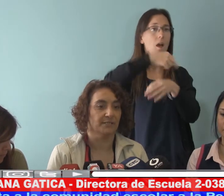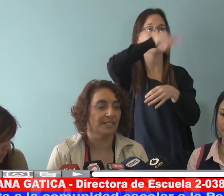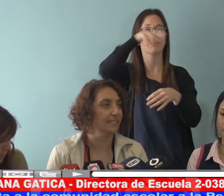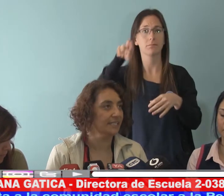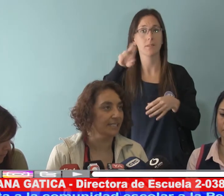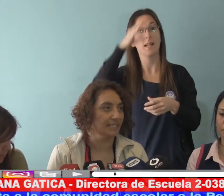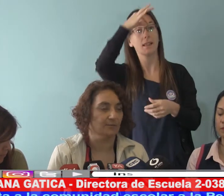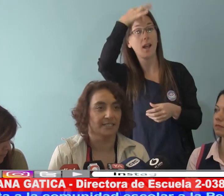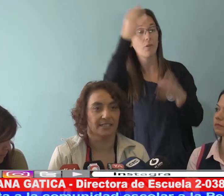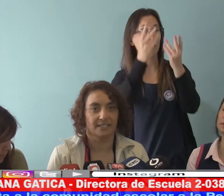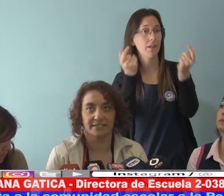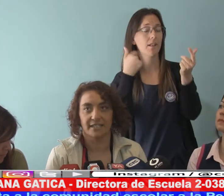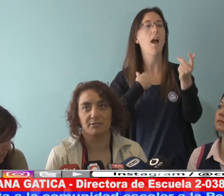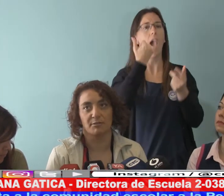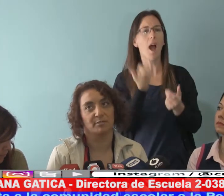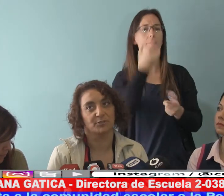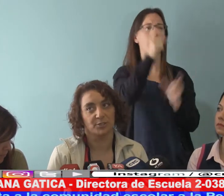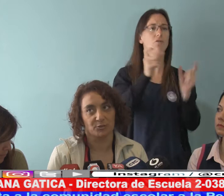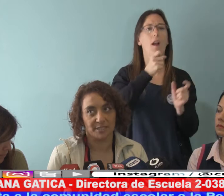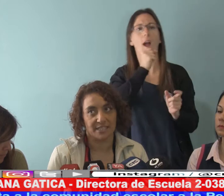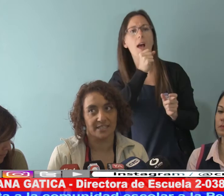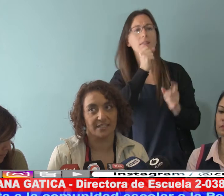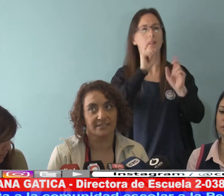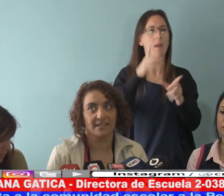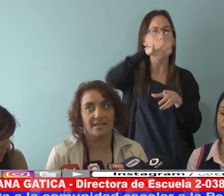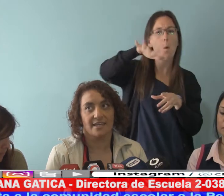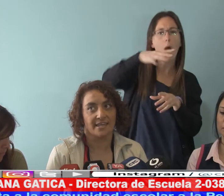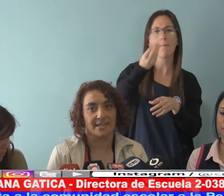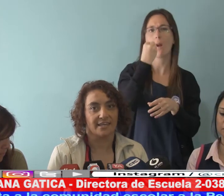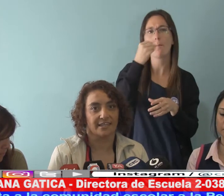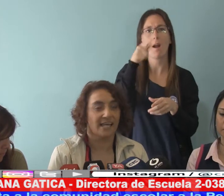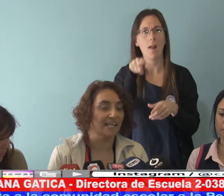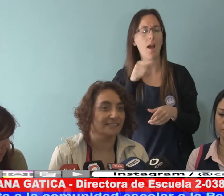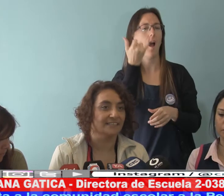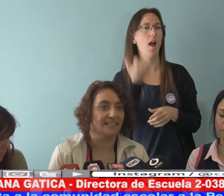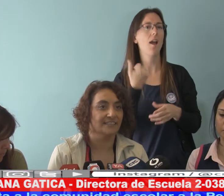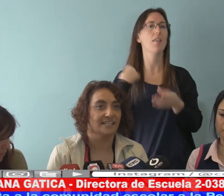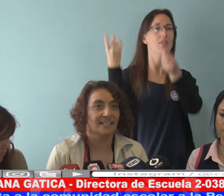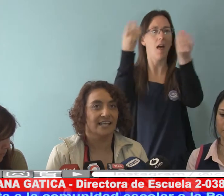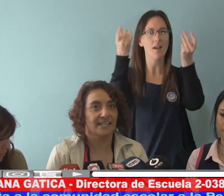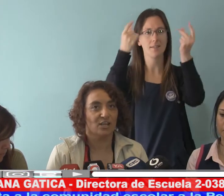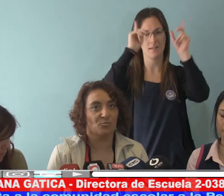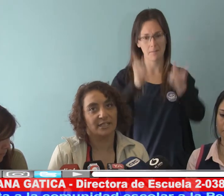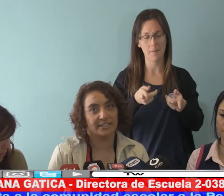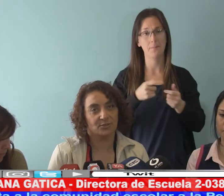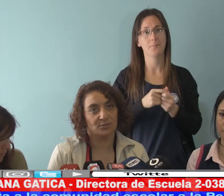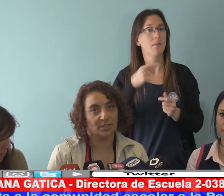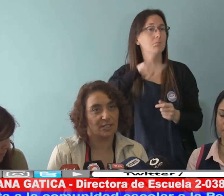haber artistas que van a cantar, va a haber patios de comida, danzas. La idea es compartir con toda la